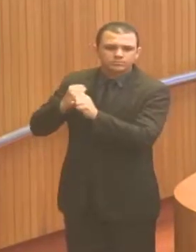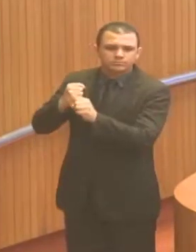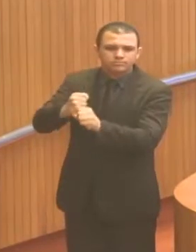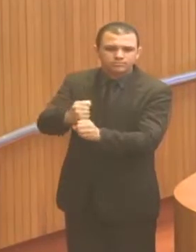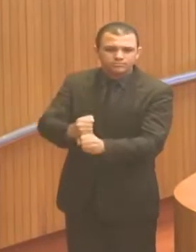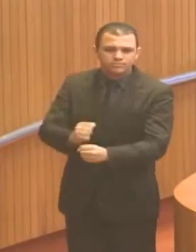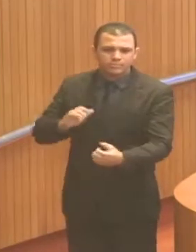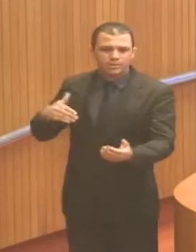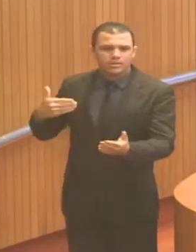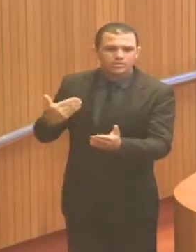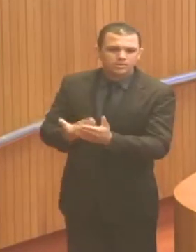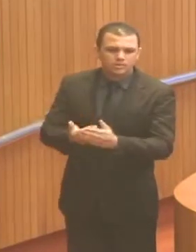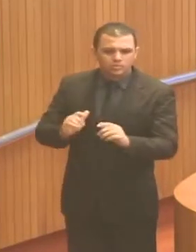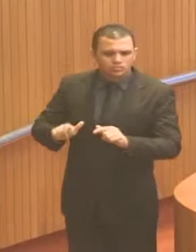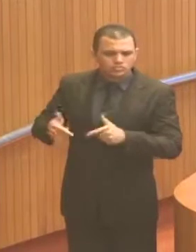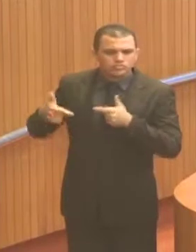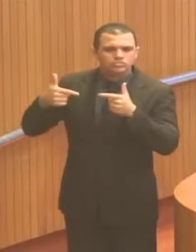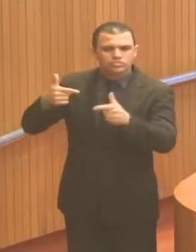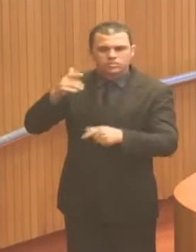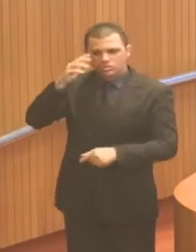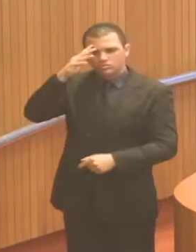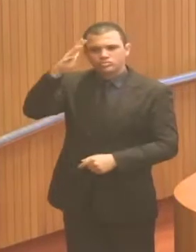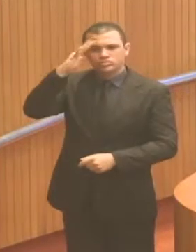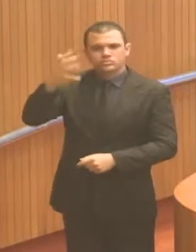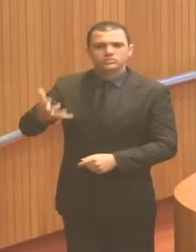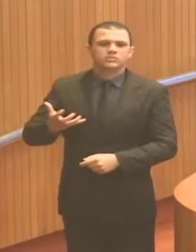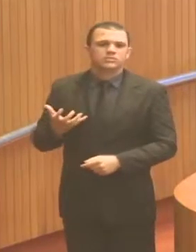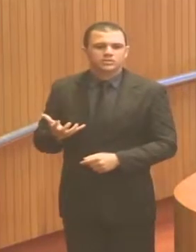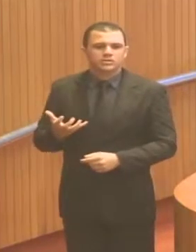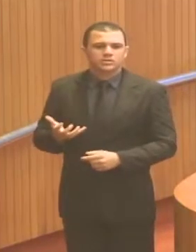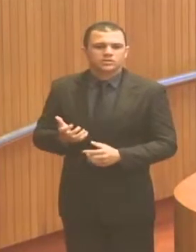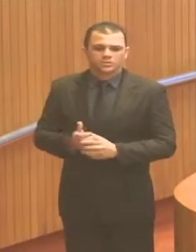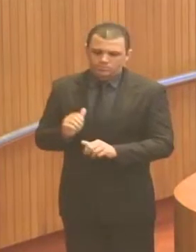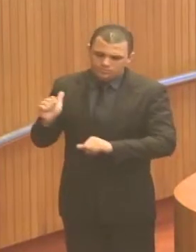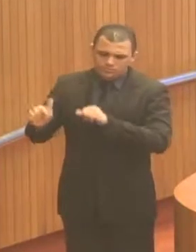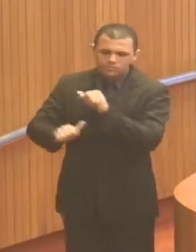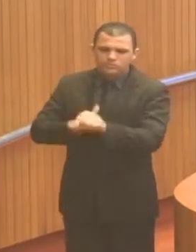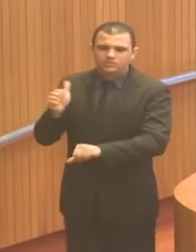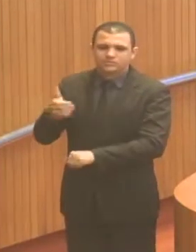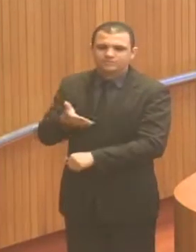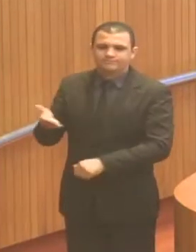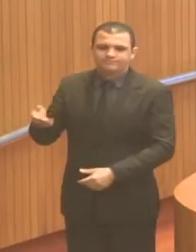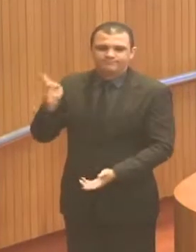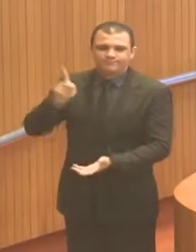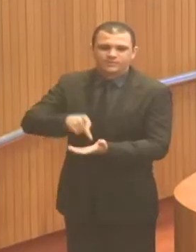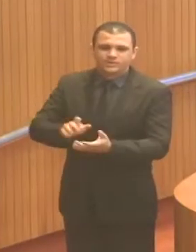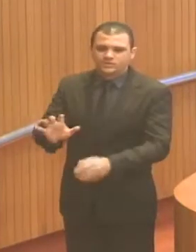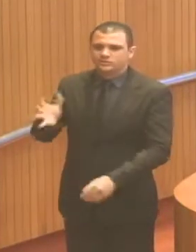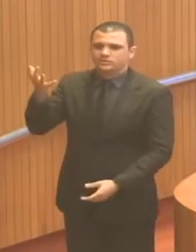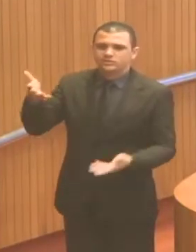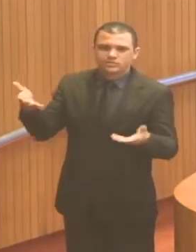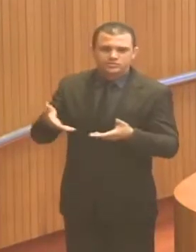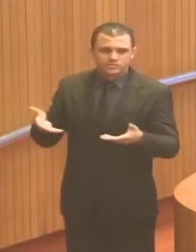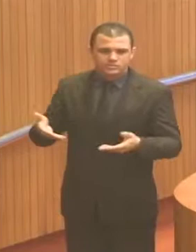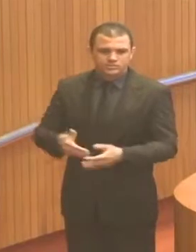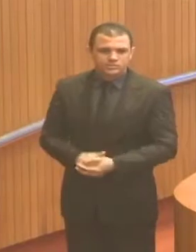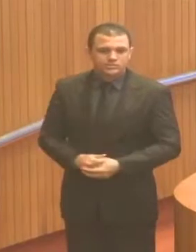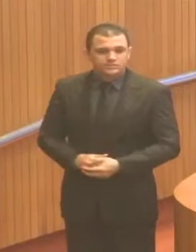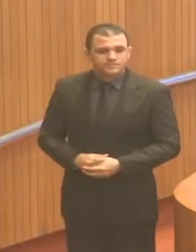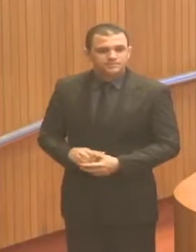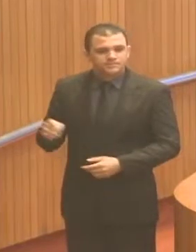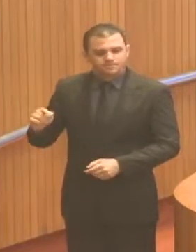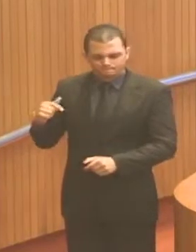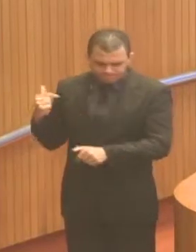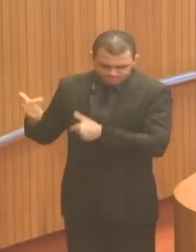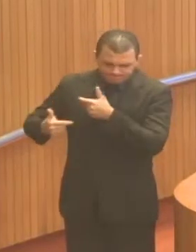lutam e sonham para transformar essa dura realidade. E lutaram